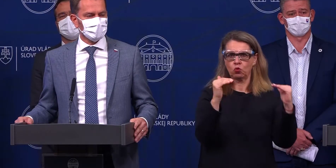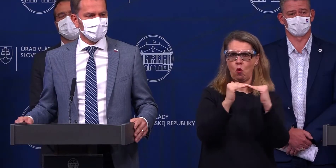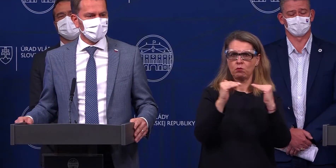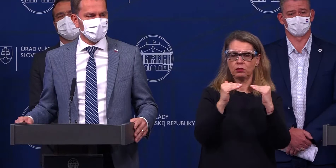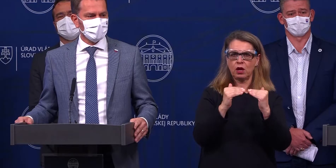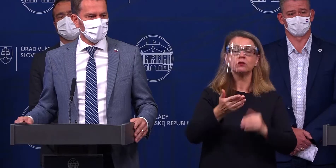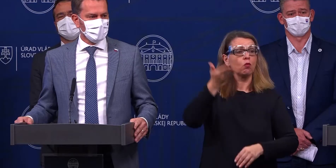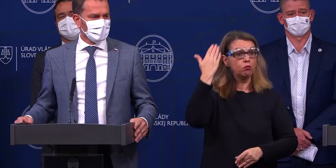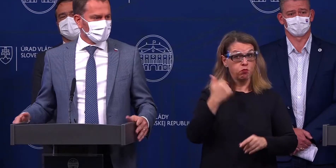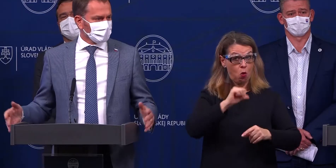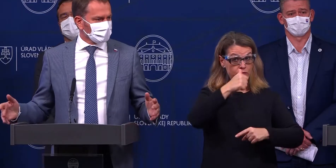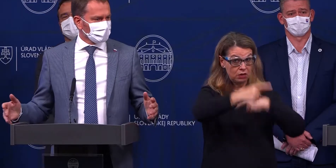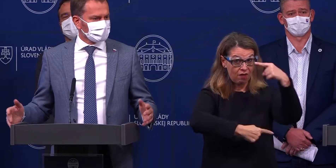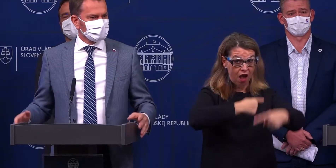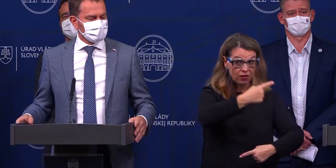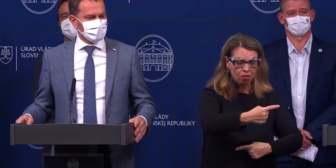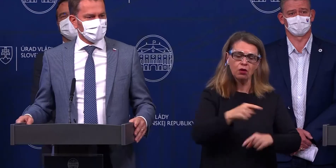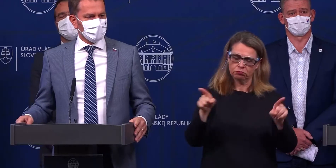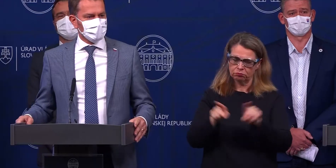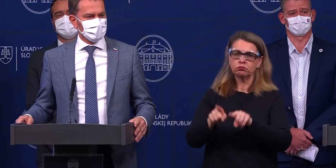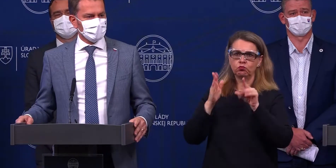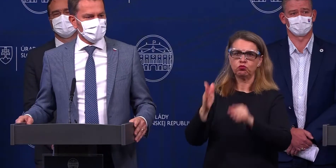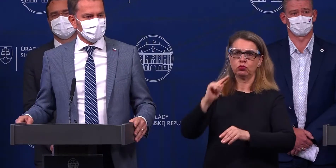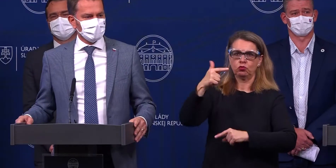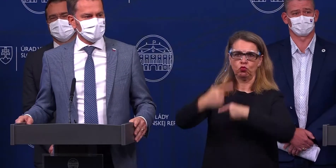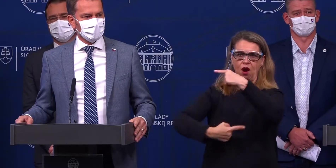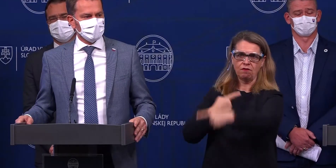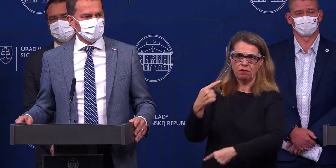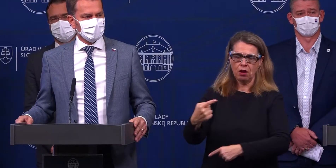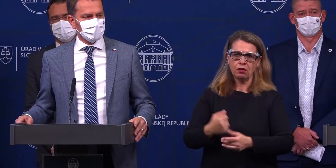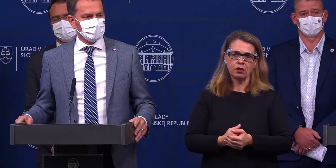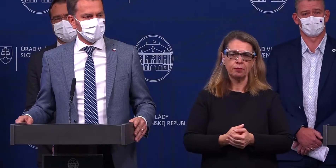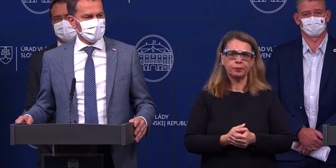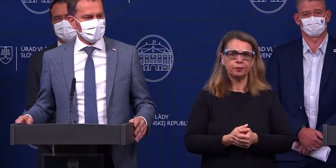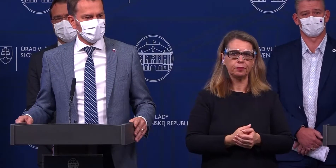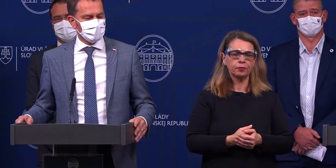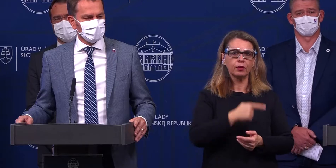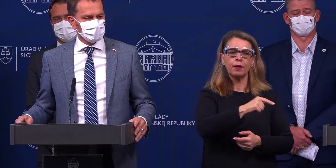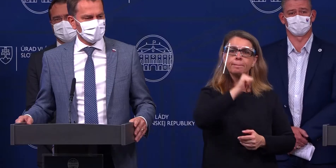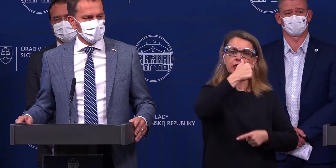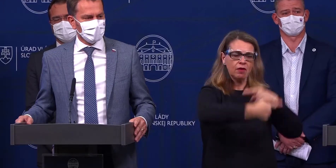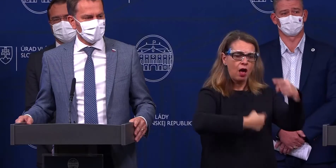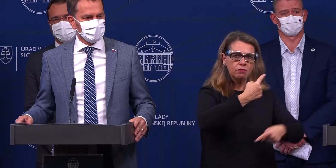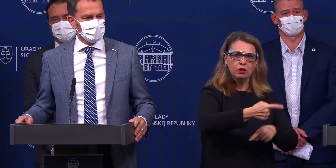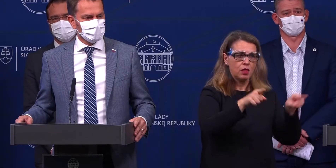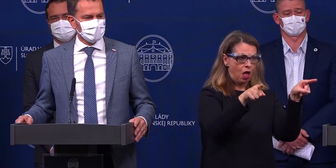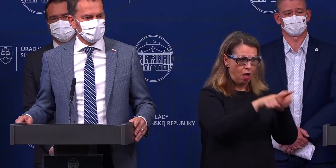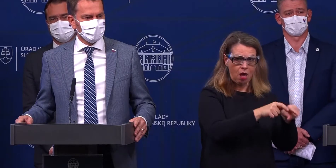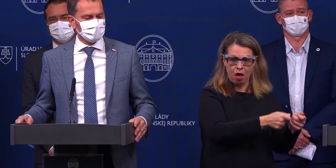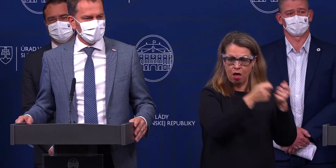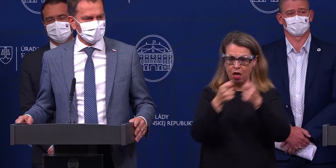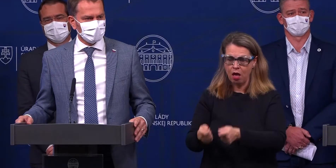ich v prvej voľne. Samozrejme použijeme tie nástroje, ktoré sme mali v prvej voľne. Prípadne sa dohodneme aj